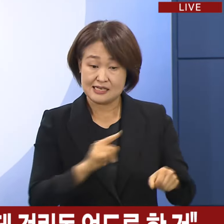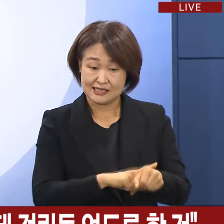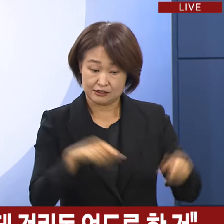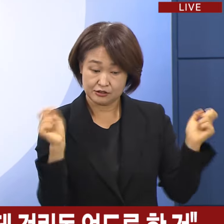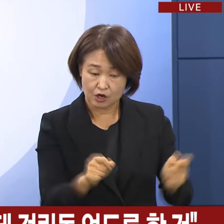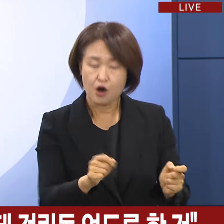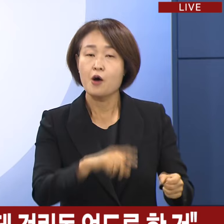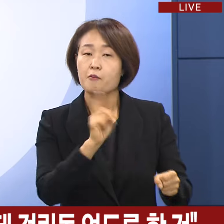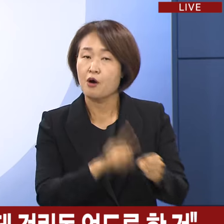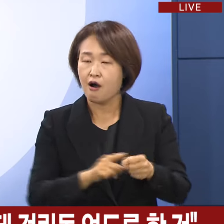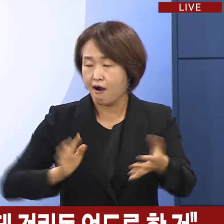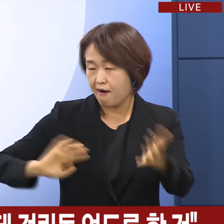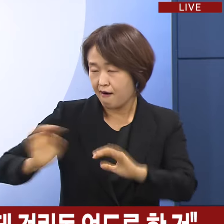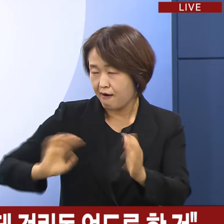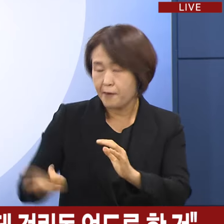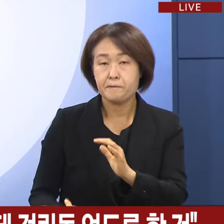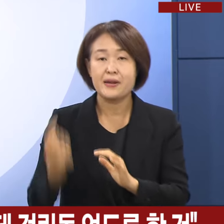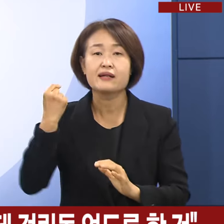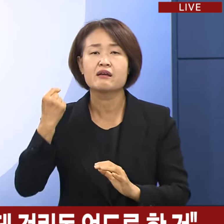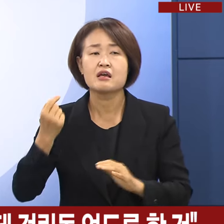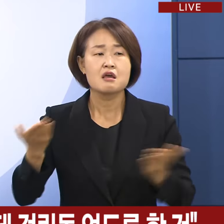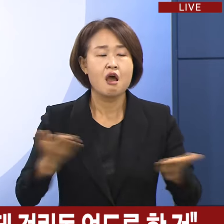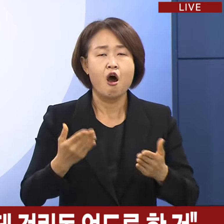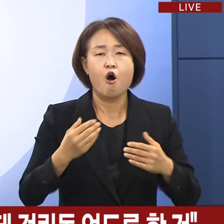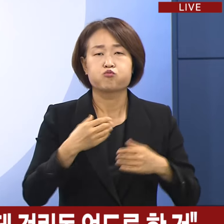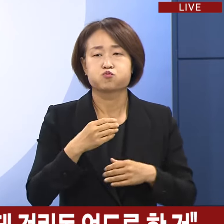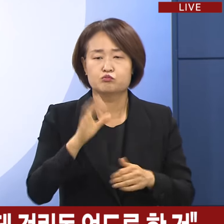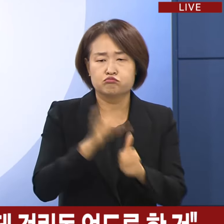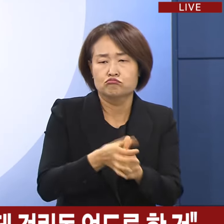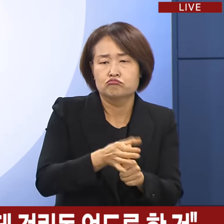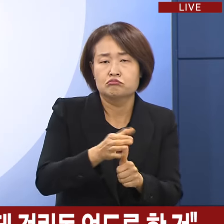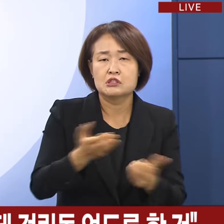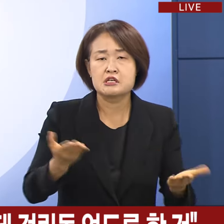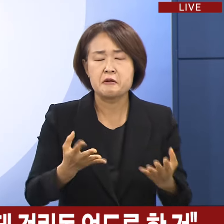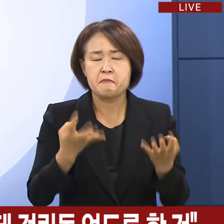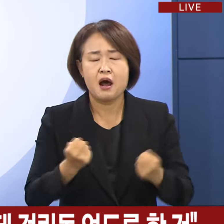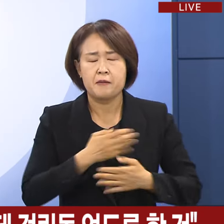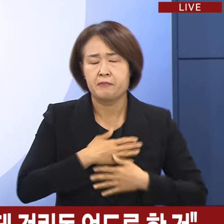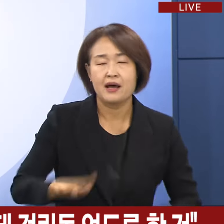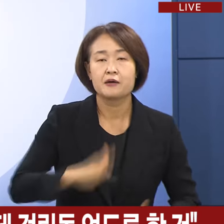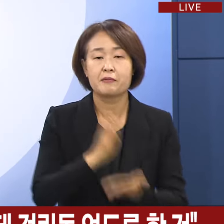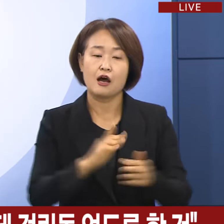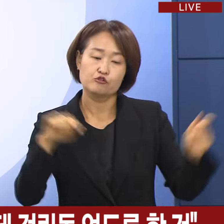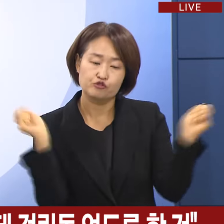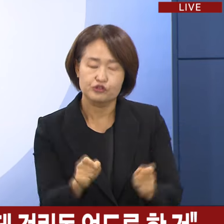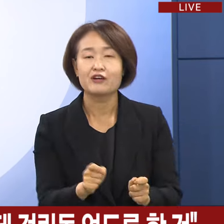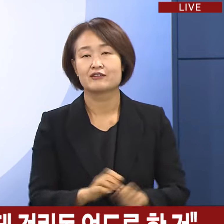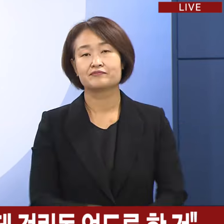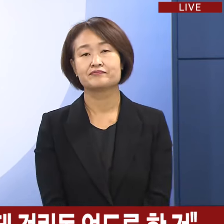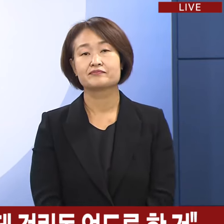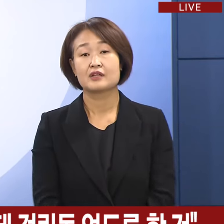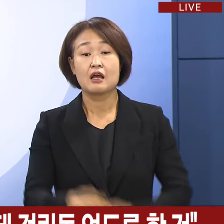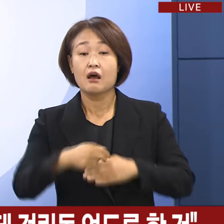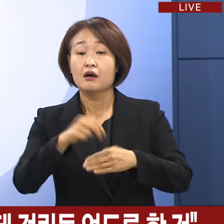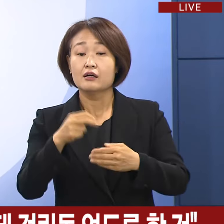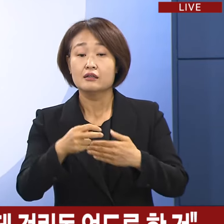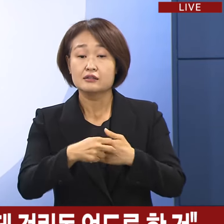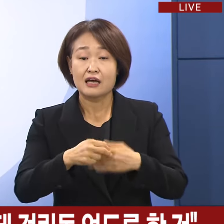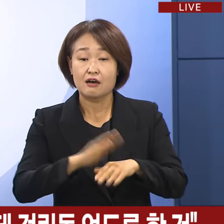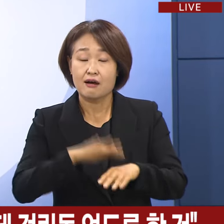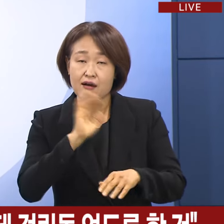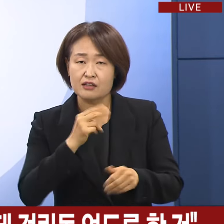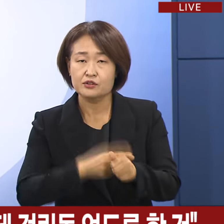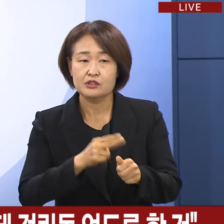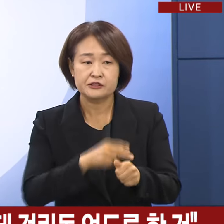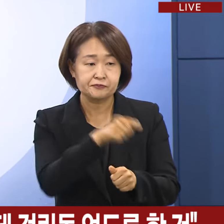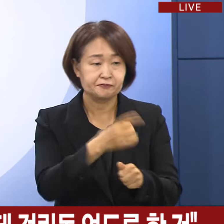단축 논의를 본격화하여 과중한 근무 시간을 확실히 줄이겠습니다. 전공의에 대한 근로